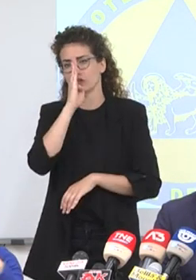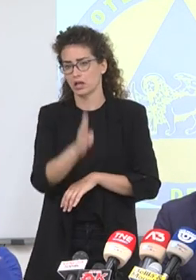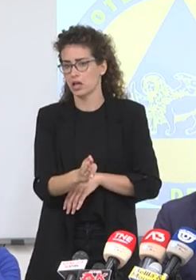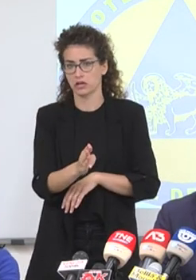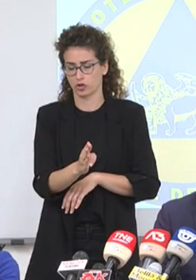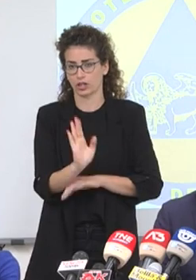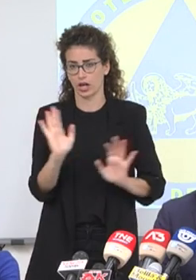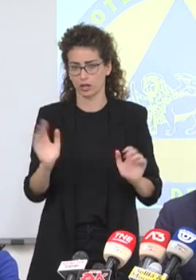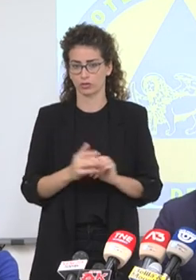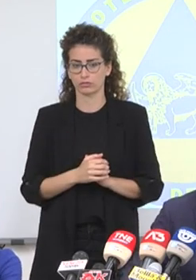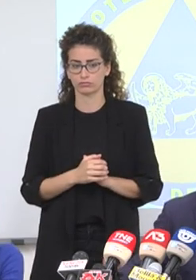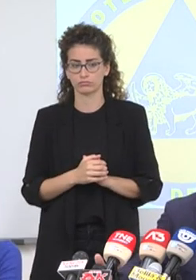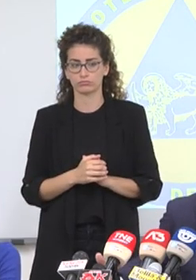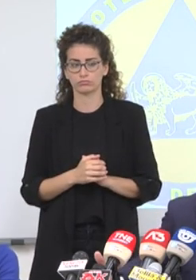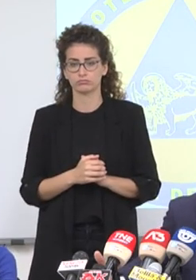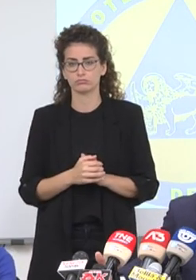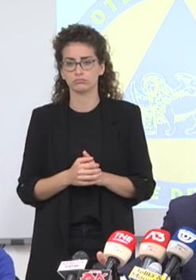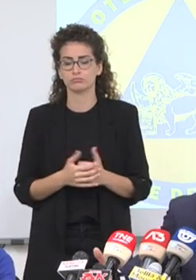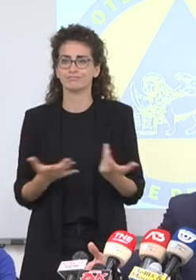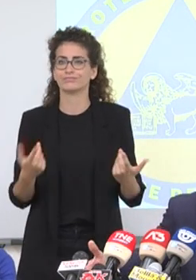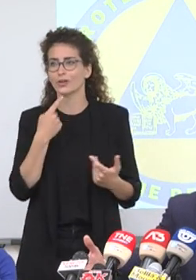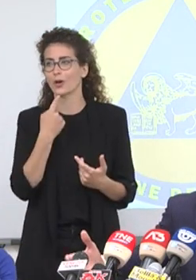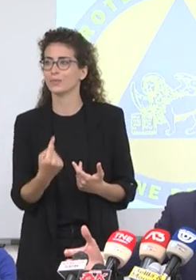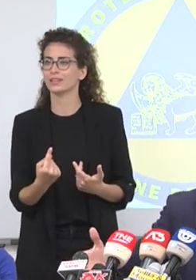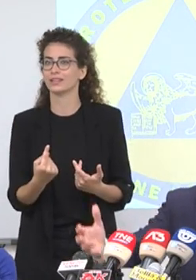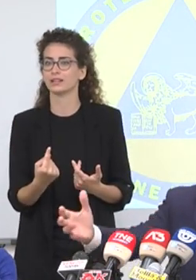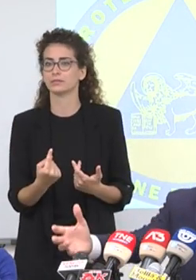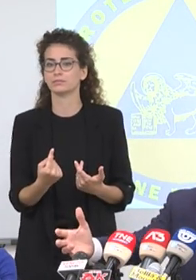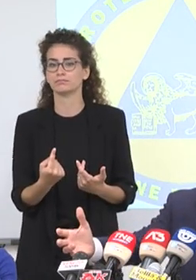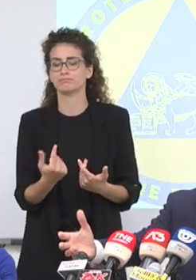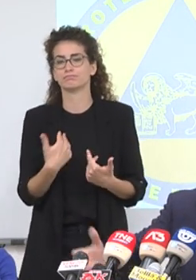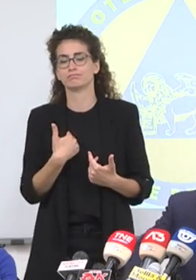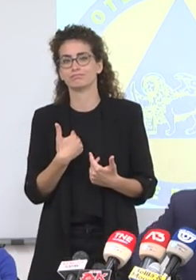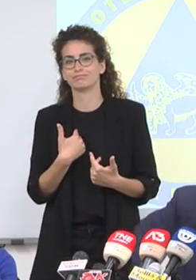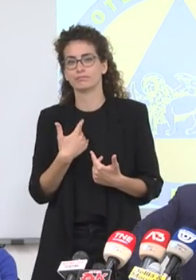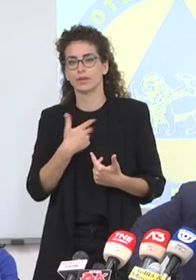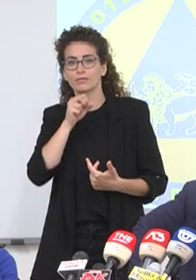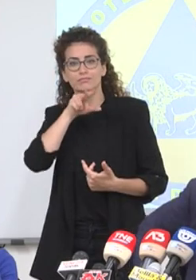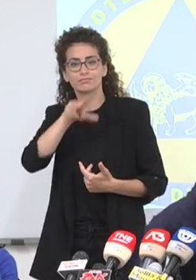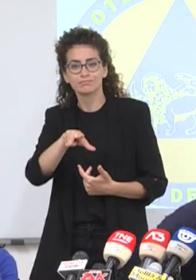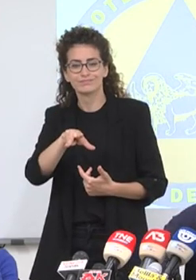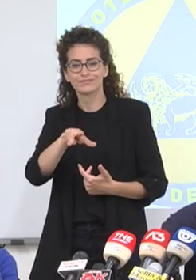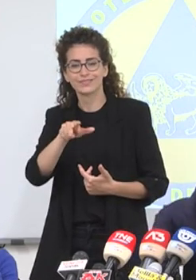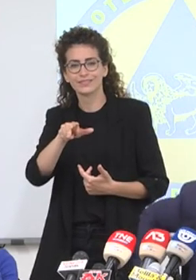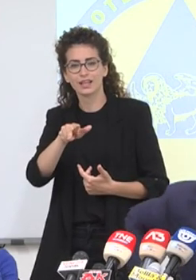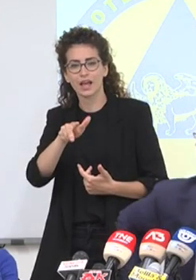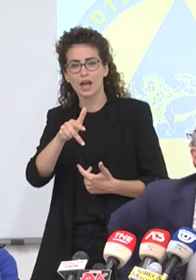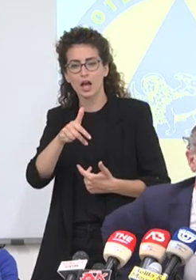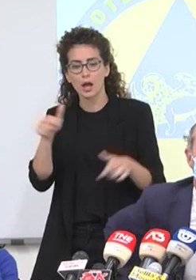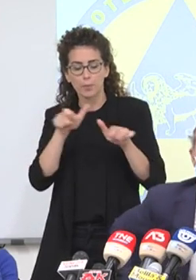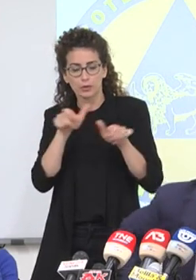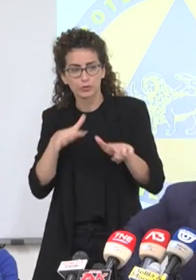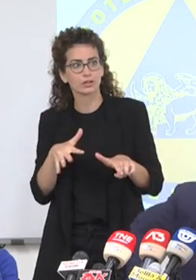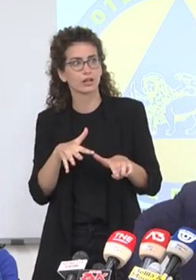senza niente, semplicemente per, come si può dire, a rispondere a una chiamata di popolo, perché noi abbiamo